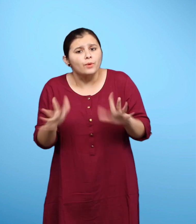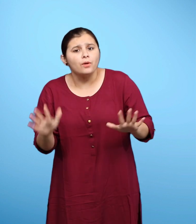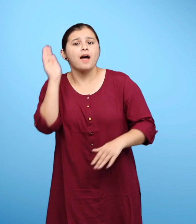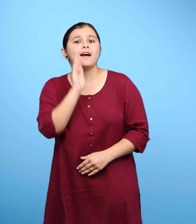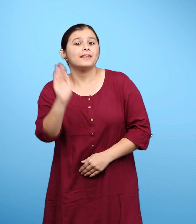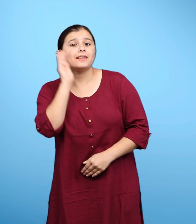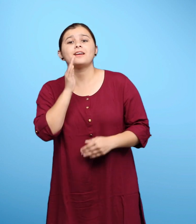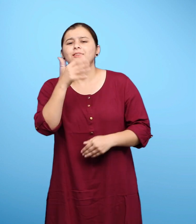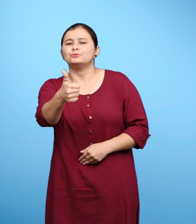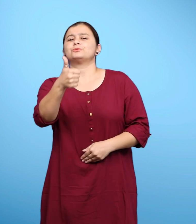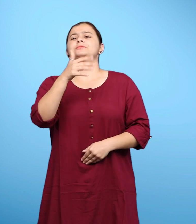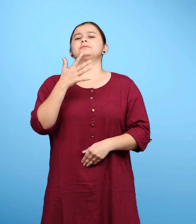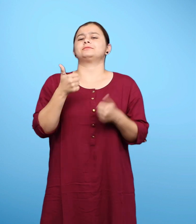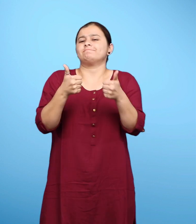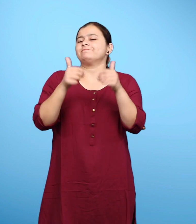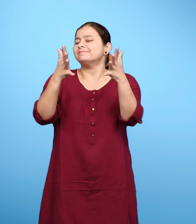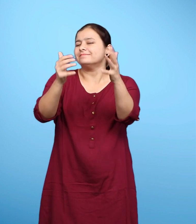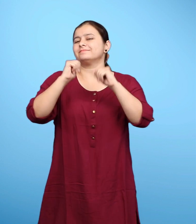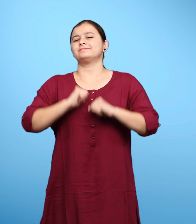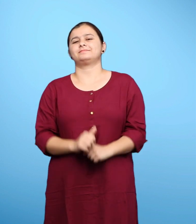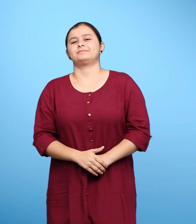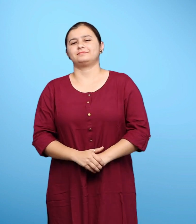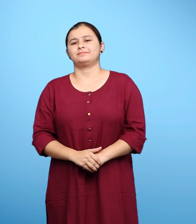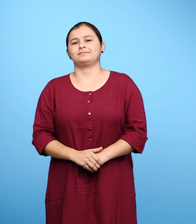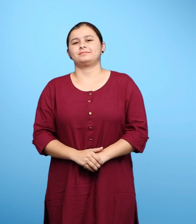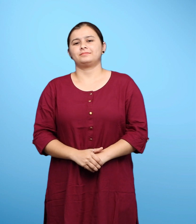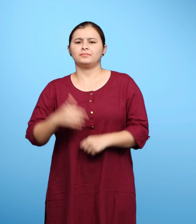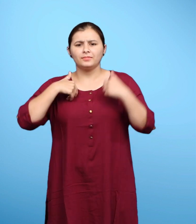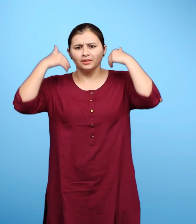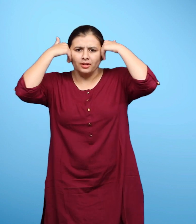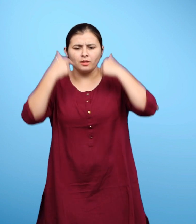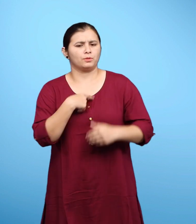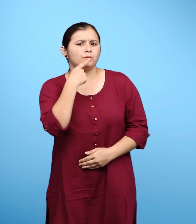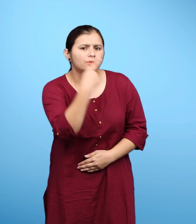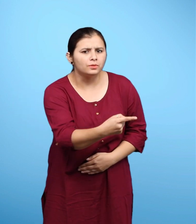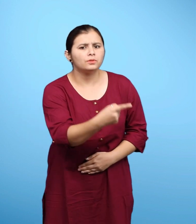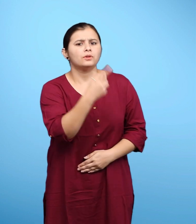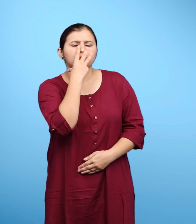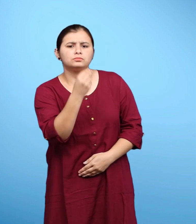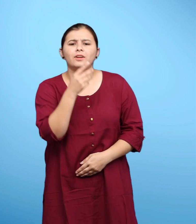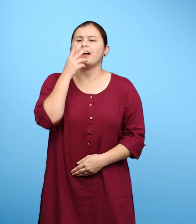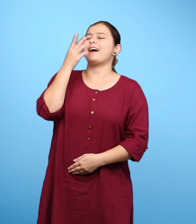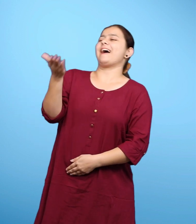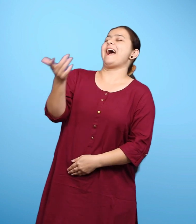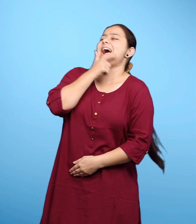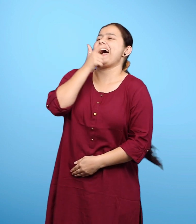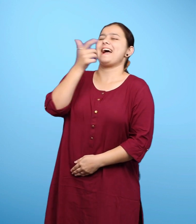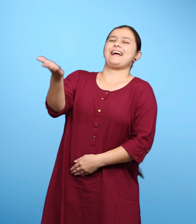गाते नहीं वे अच्छे नहीं होते जब गधे ने तर्क दिया तो मित्र की मूर्खता पर